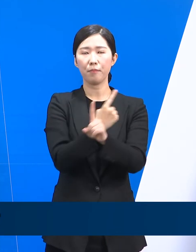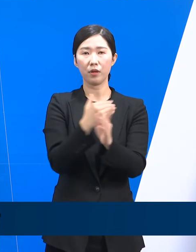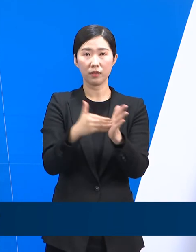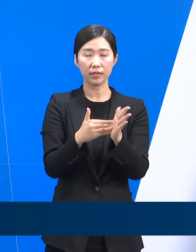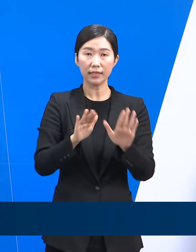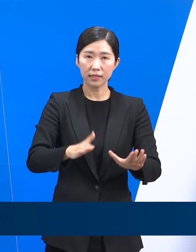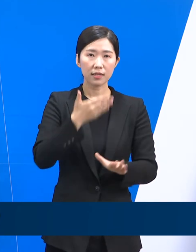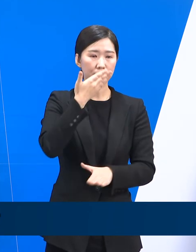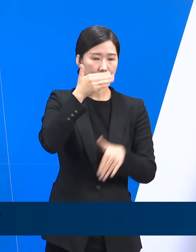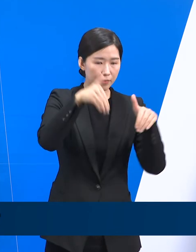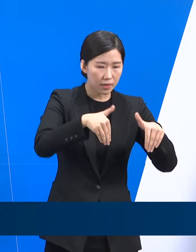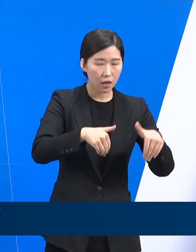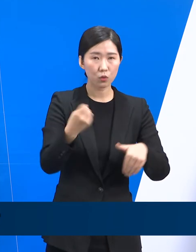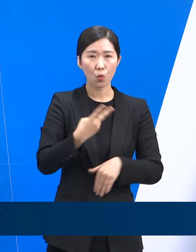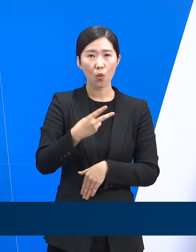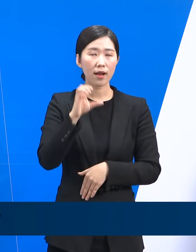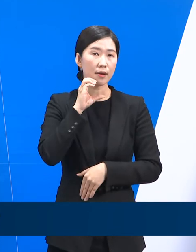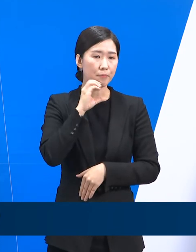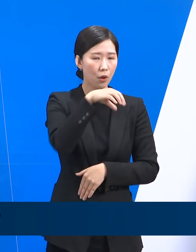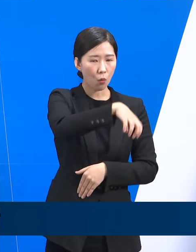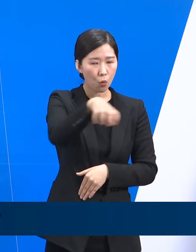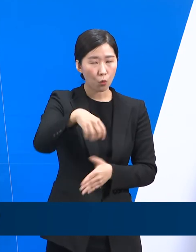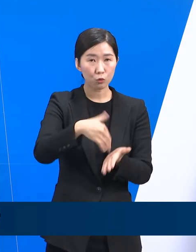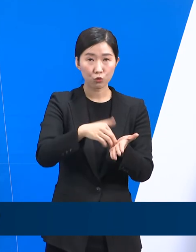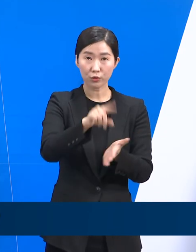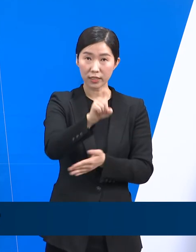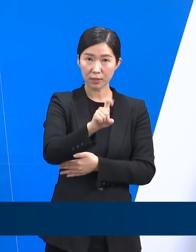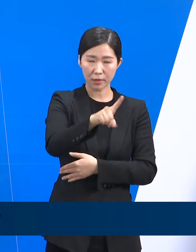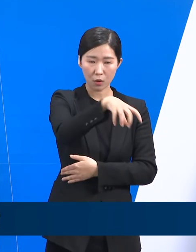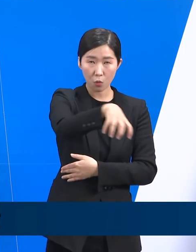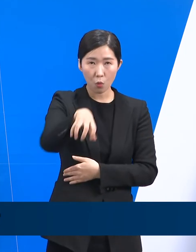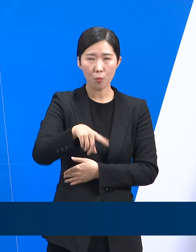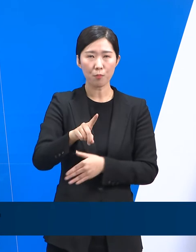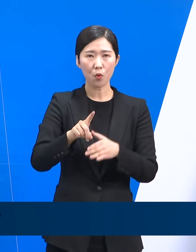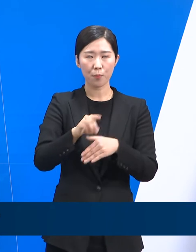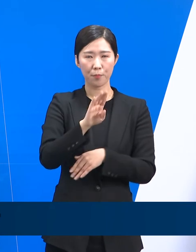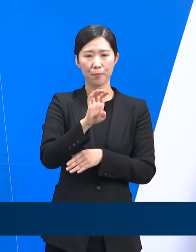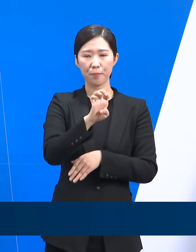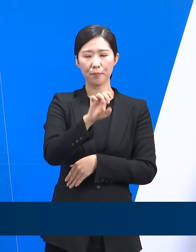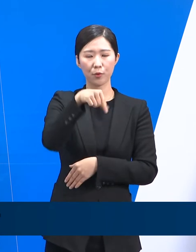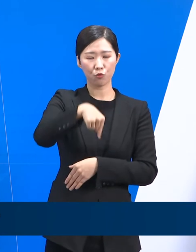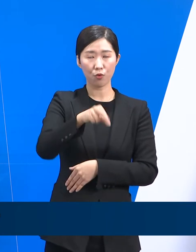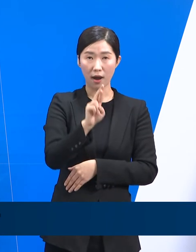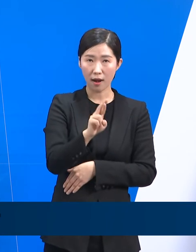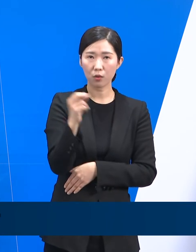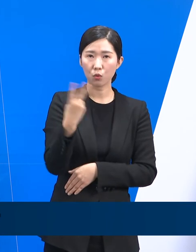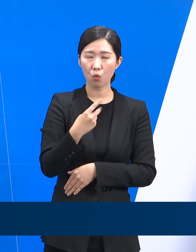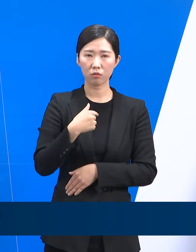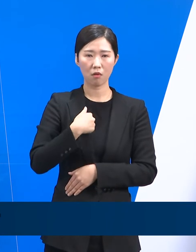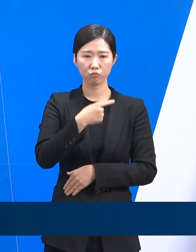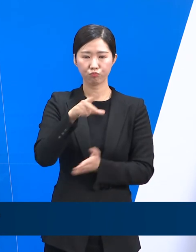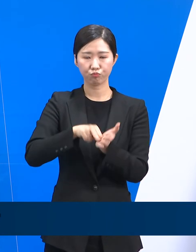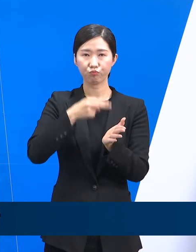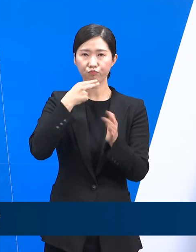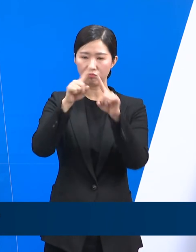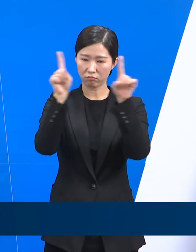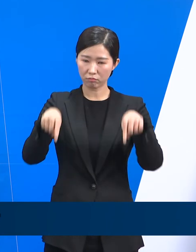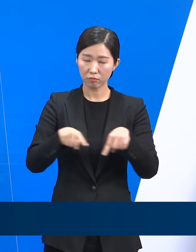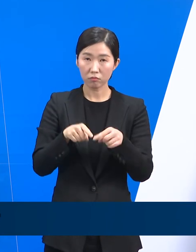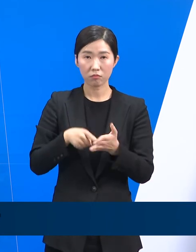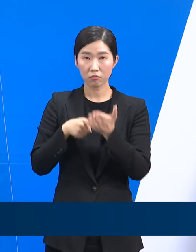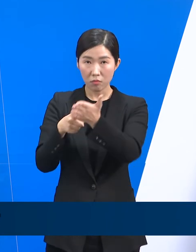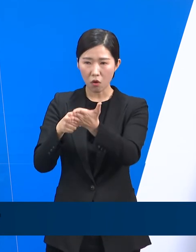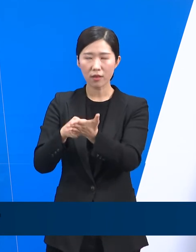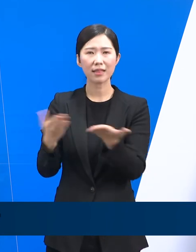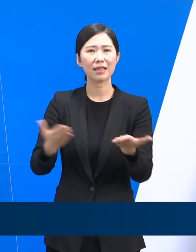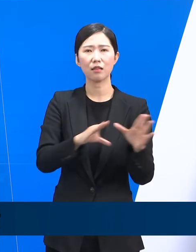카페 등 11개 다중이용시설을 포함한 모든 시설에 대한 방역해수와 보건소 음성확인서 발급 업무가 전면 준당됩니다.